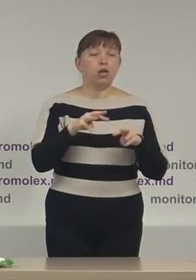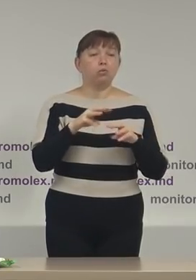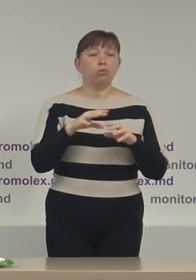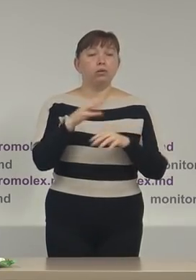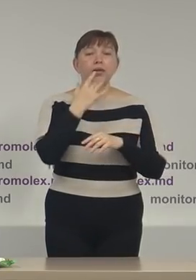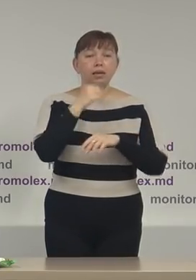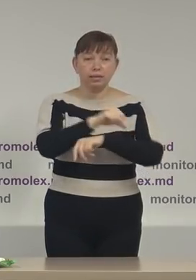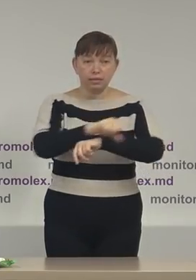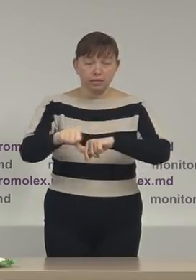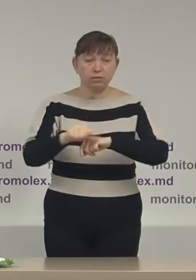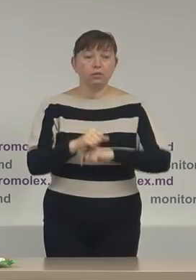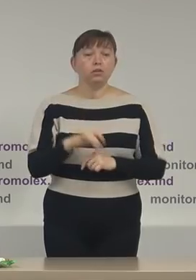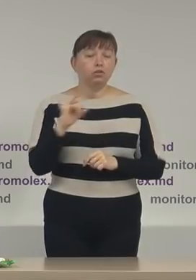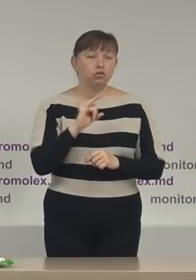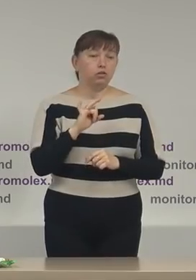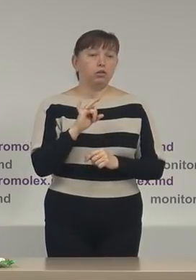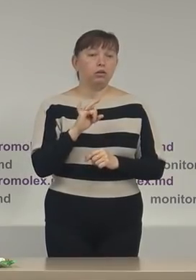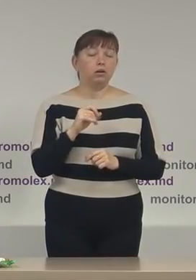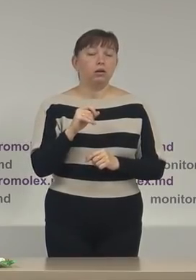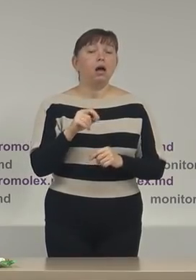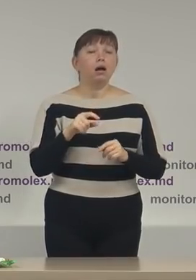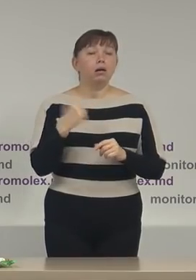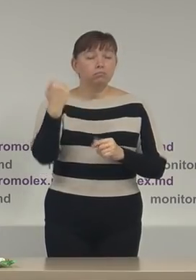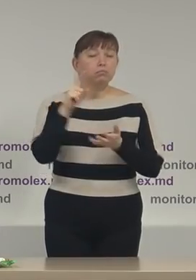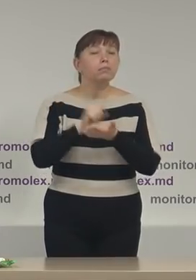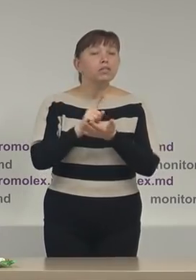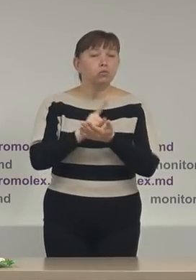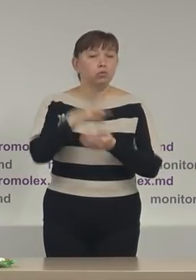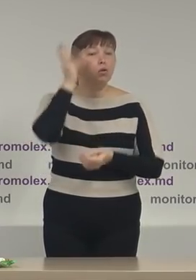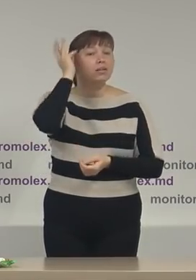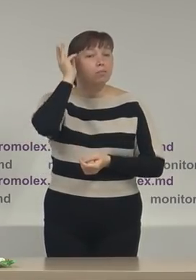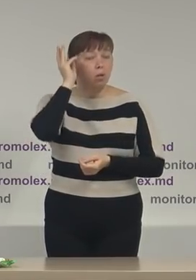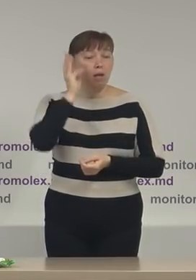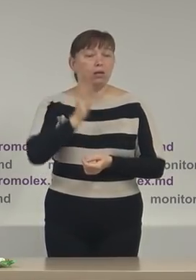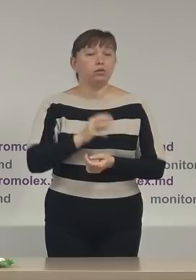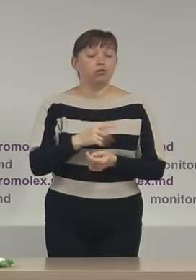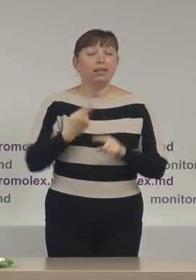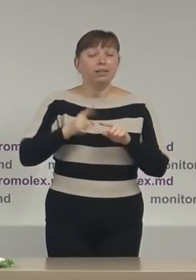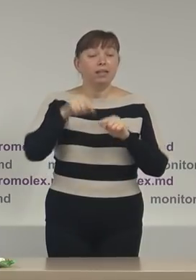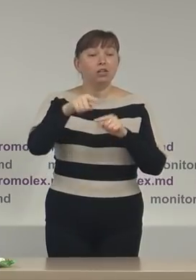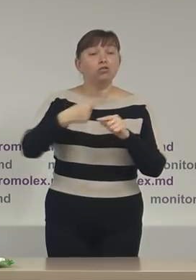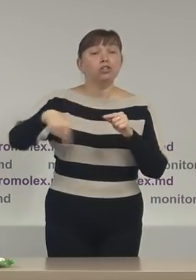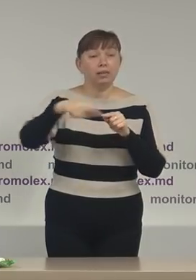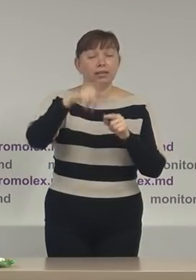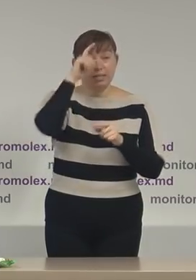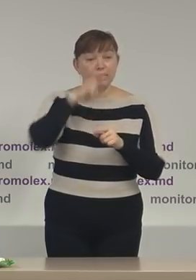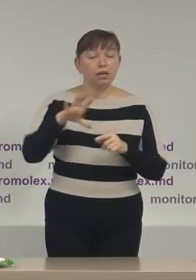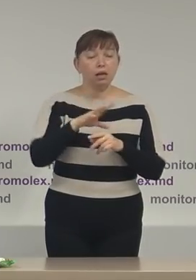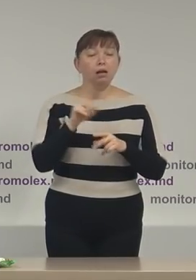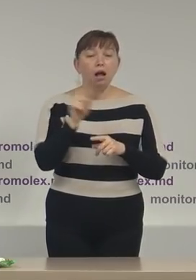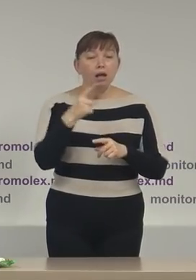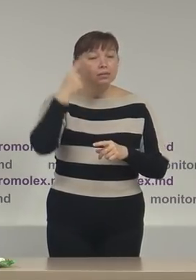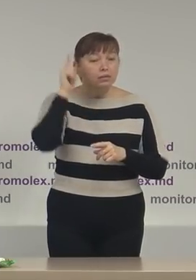Europene și, numărătul rând, a misiunilor diplomatice din aceste țări pentru a urmări